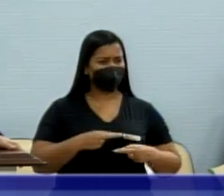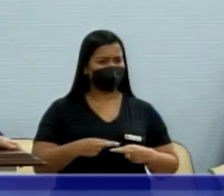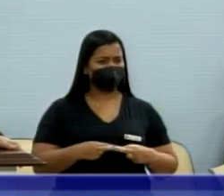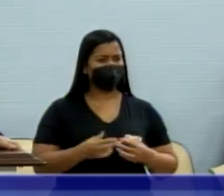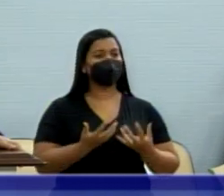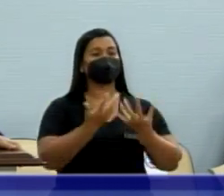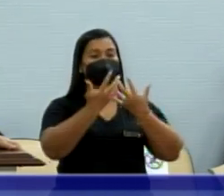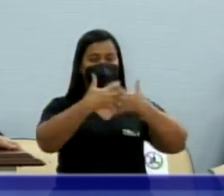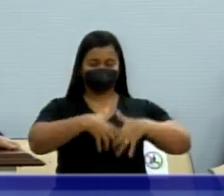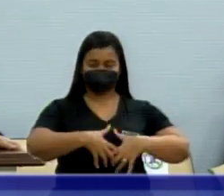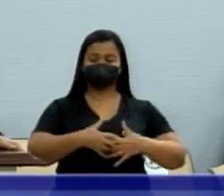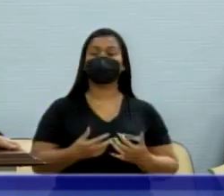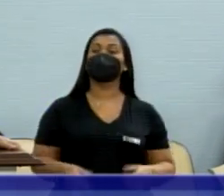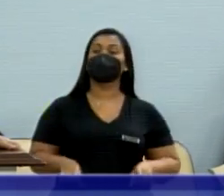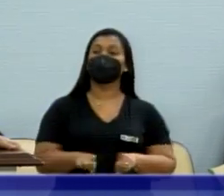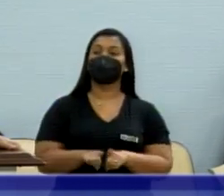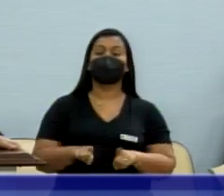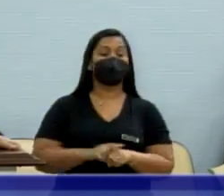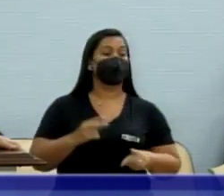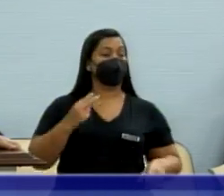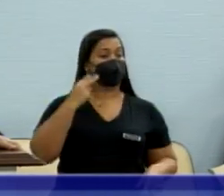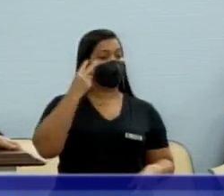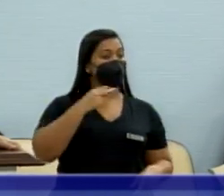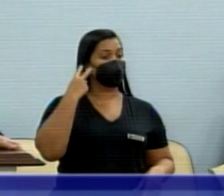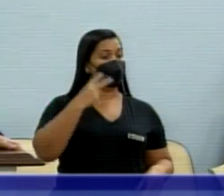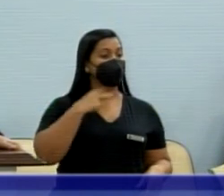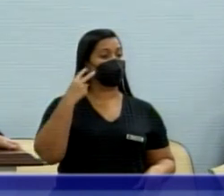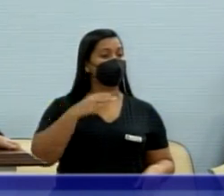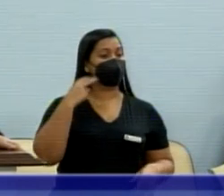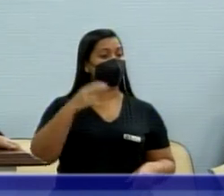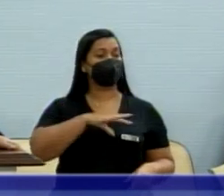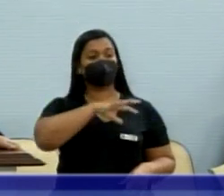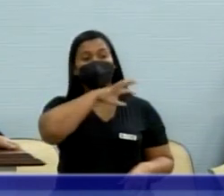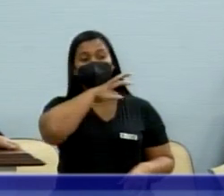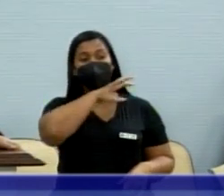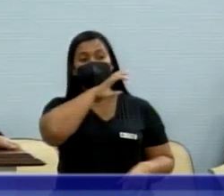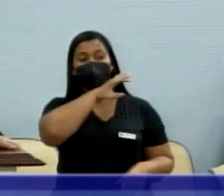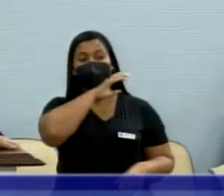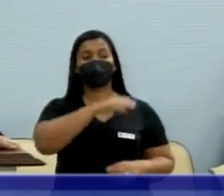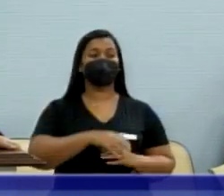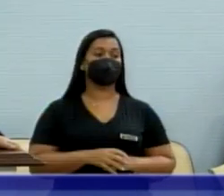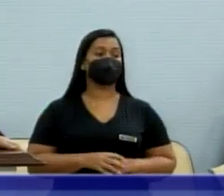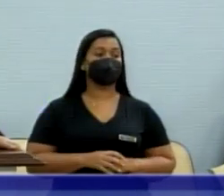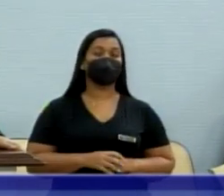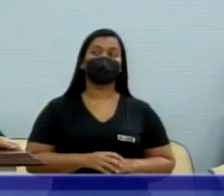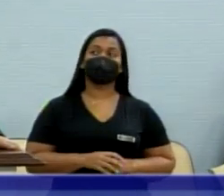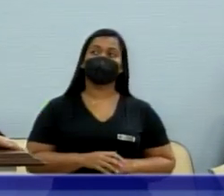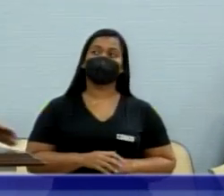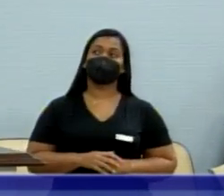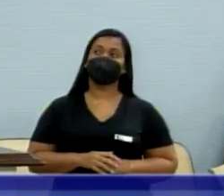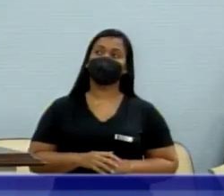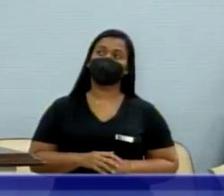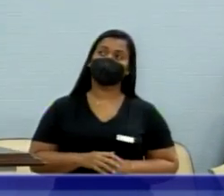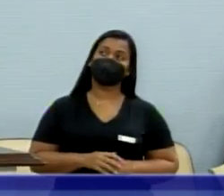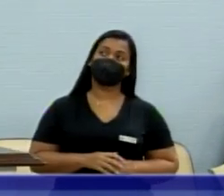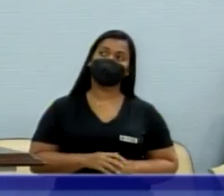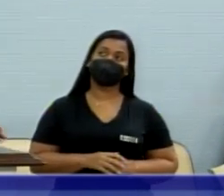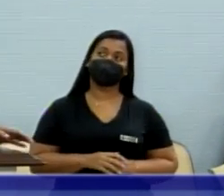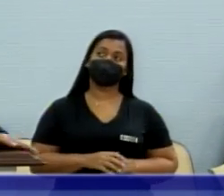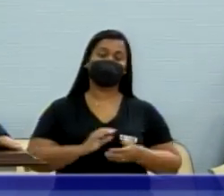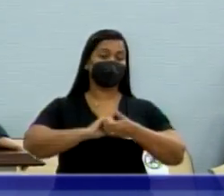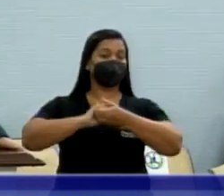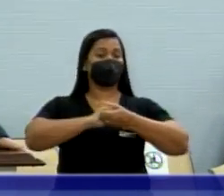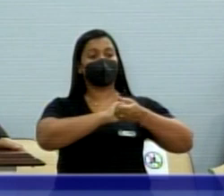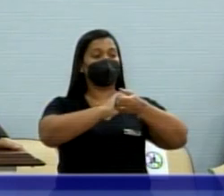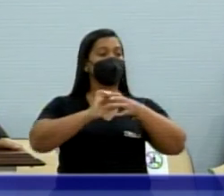a vereadora Cláudia de Juli, também rotariana, em nome de vocês, eu quero cumprimentar todos os